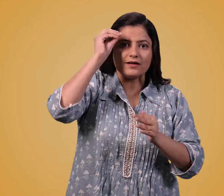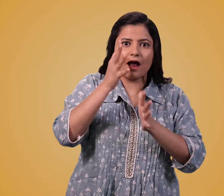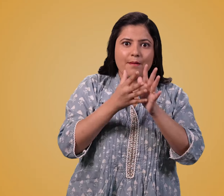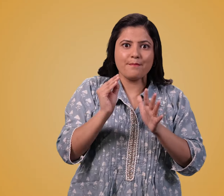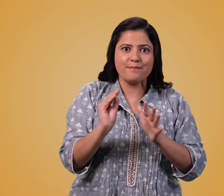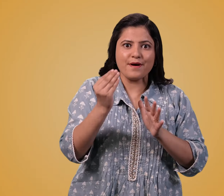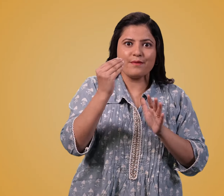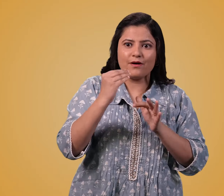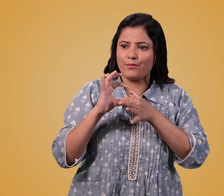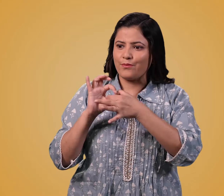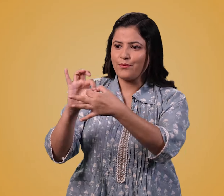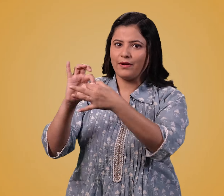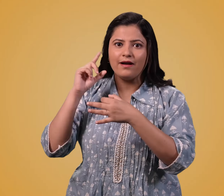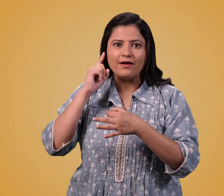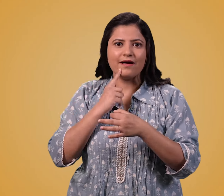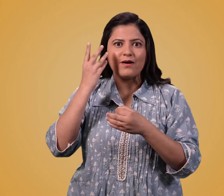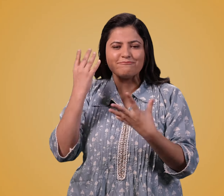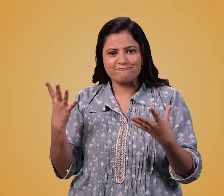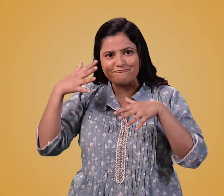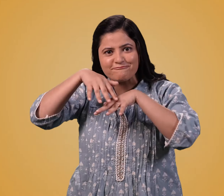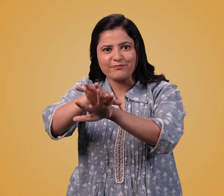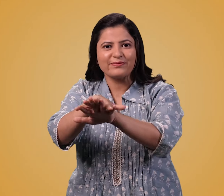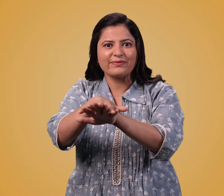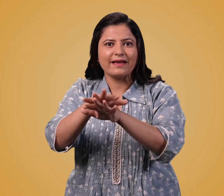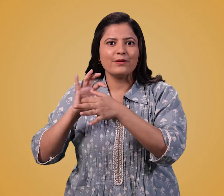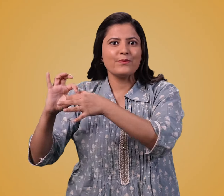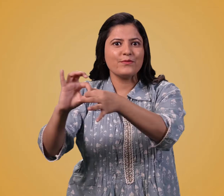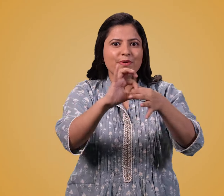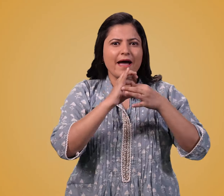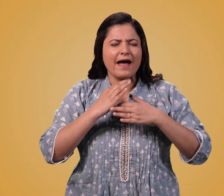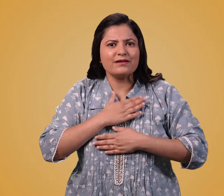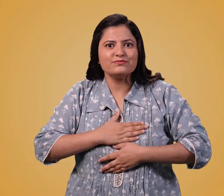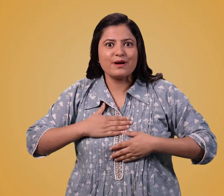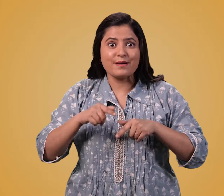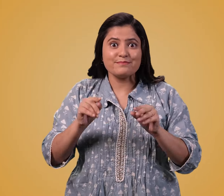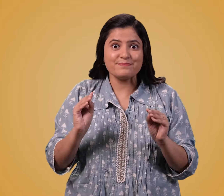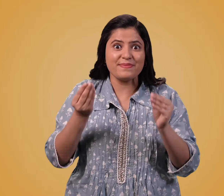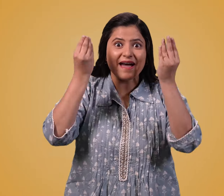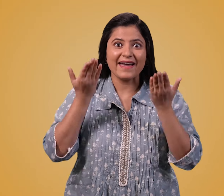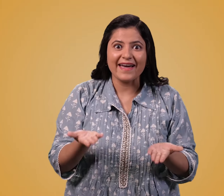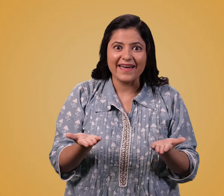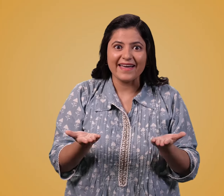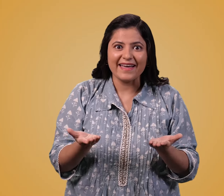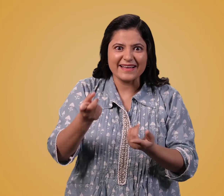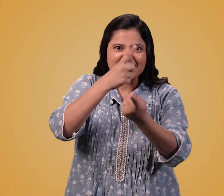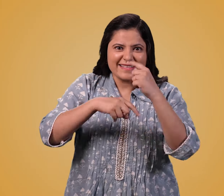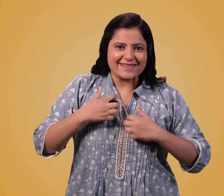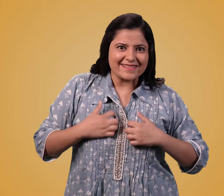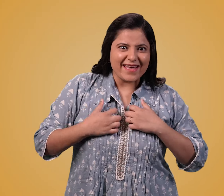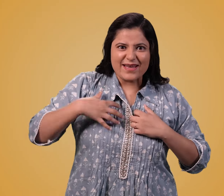इससे दोनों पांटियों को फाइदा होगा सिच्वेशन समावेशी हो जाती है और हर कोई आनंद ले सकता है क्या यह अच्छा नहीं है